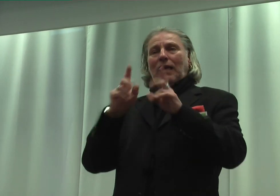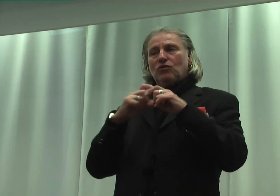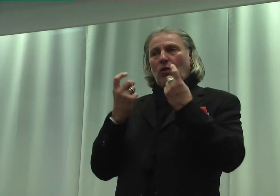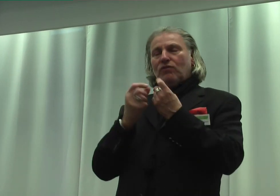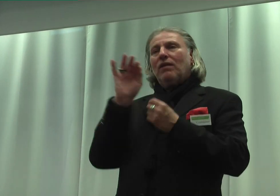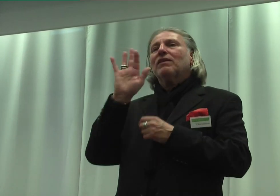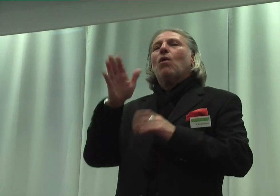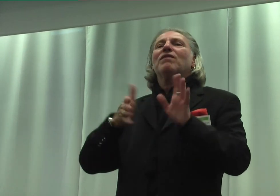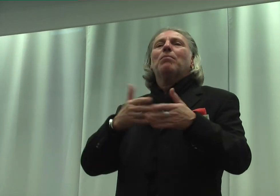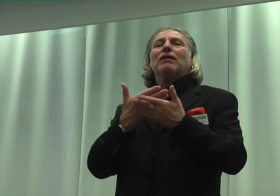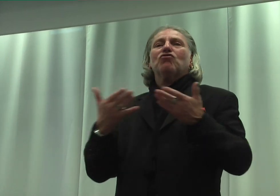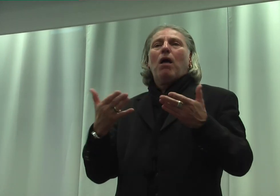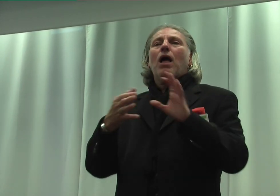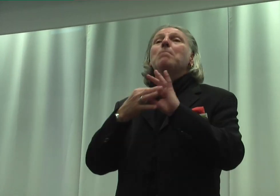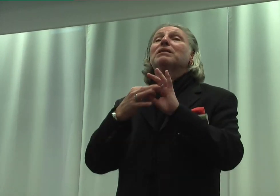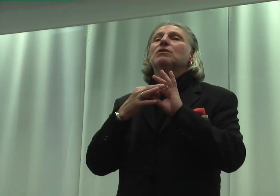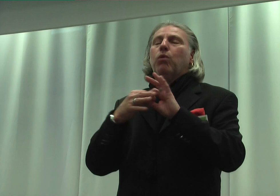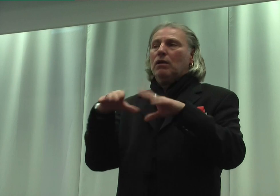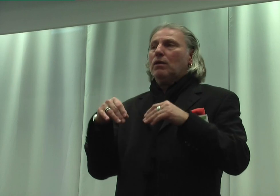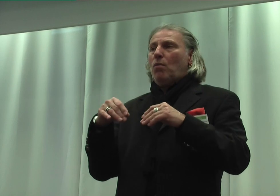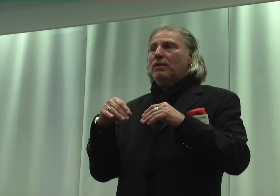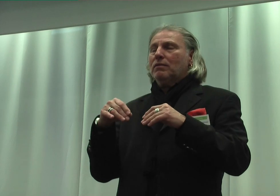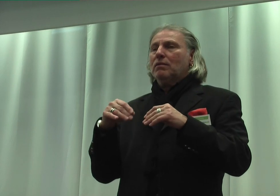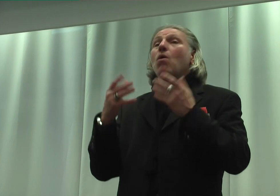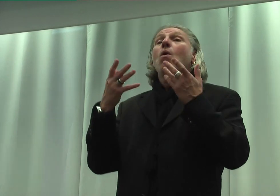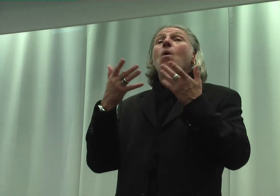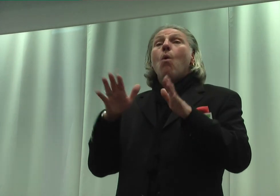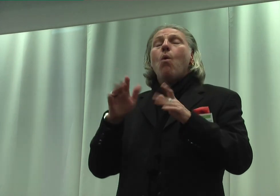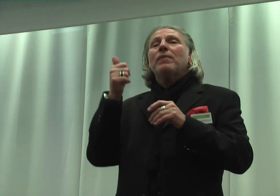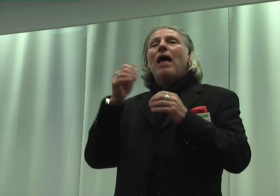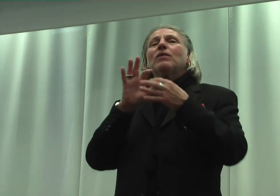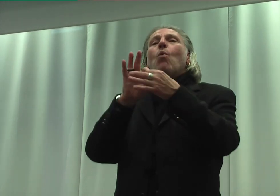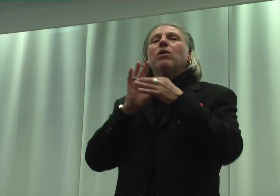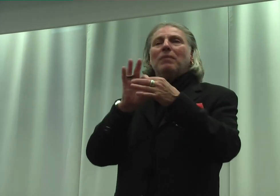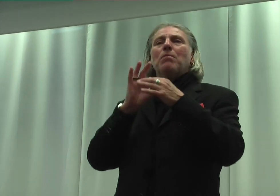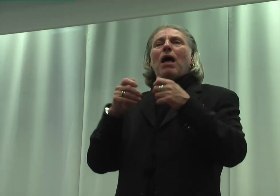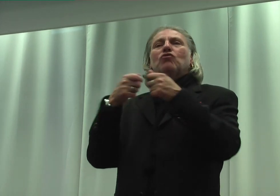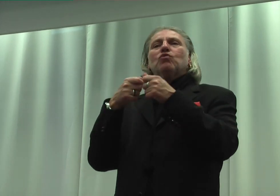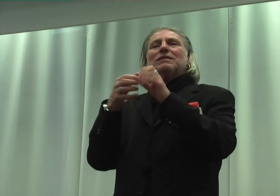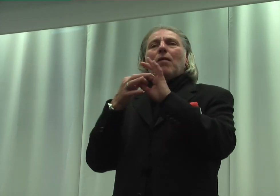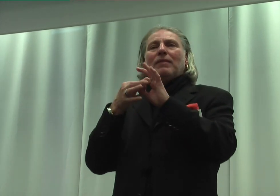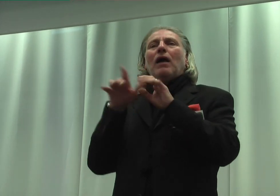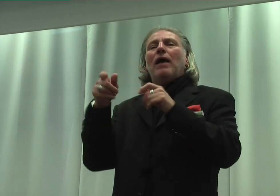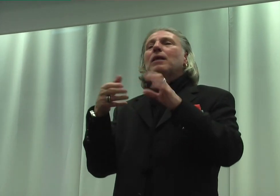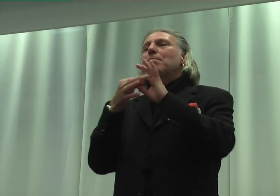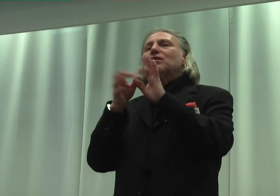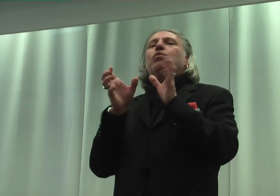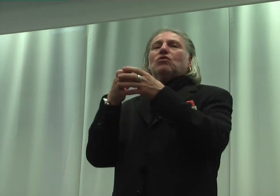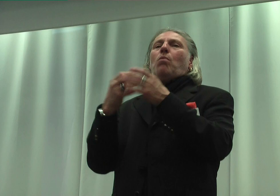Gebärdensprache und Besuch genannt, ohne einen ungewöhnlichem Sachmark mit einer Besuchsgruppe festzulegen.